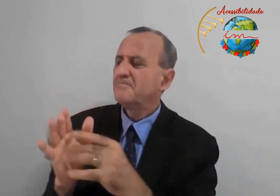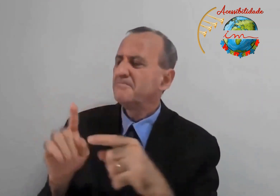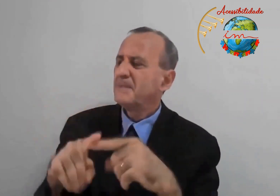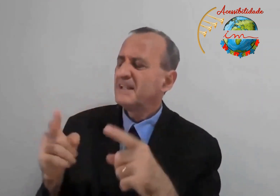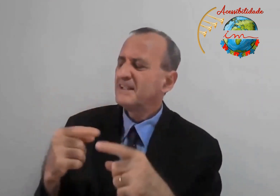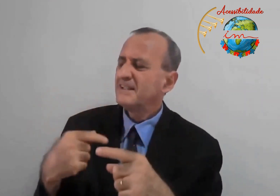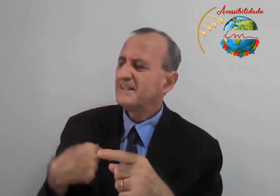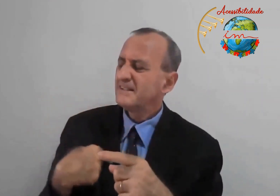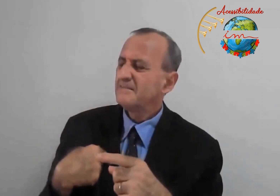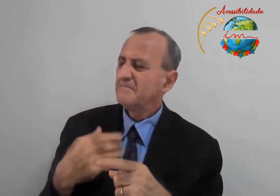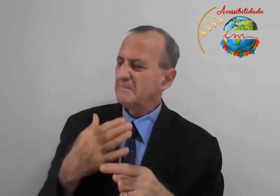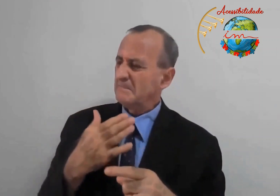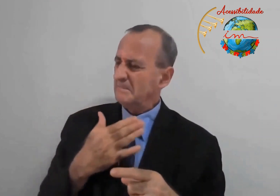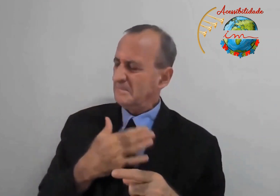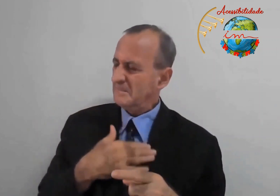Jesus perguntou a ele.